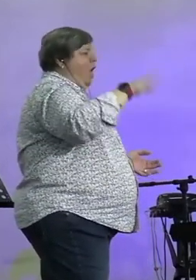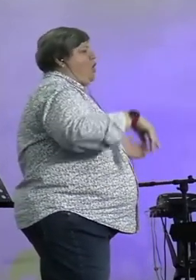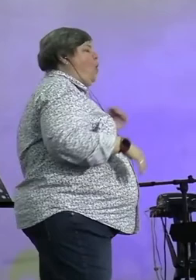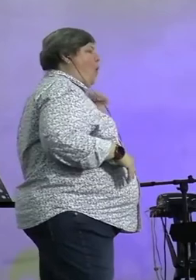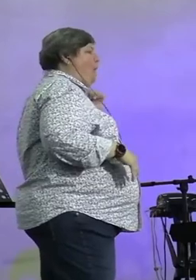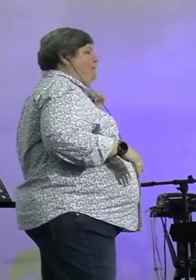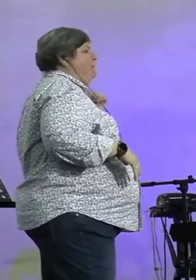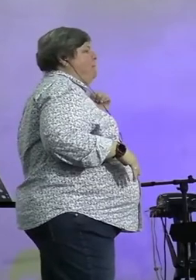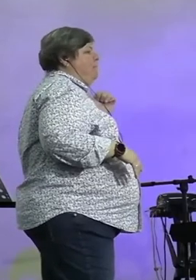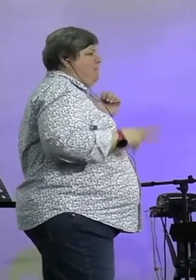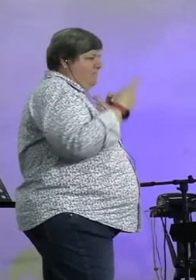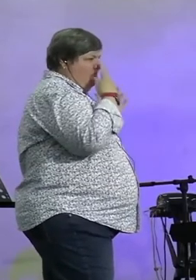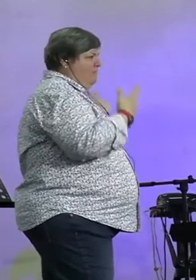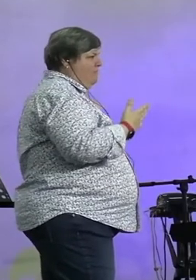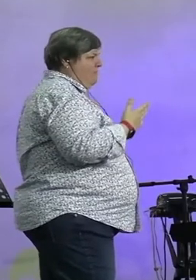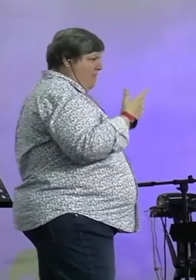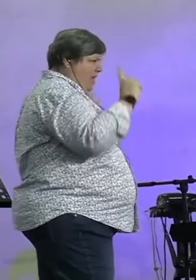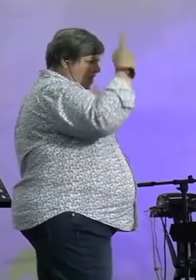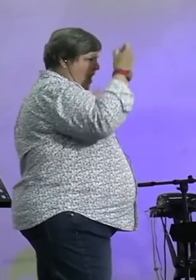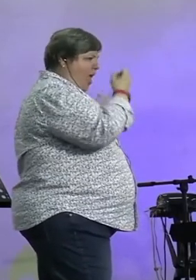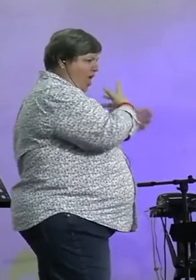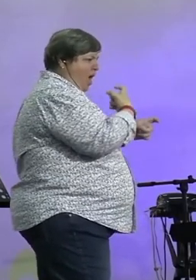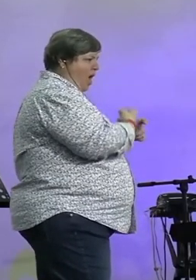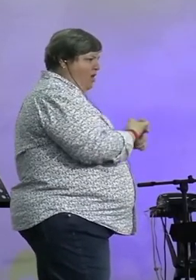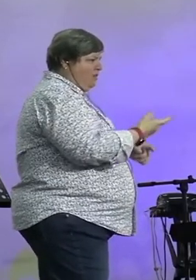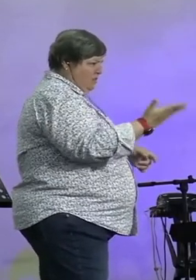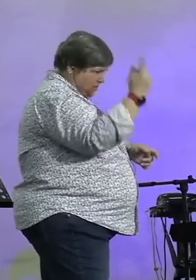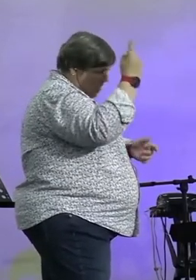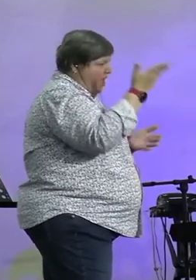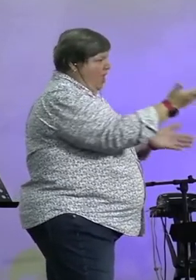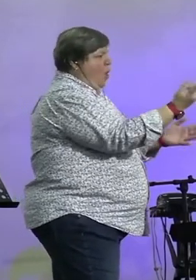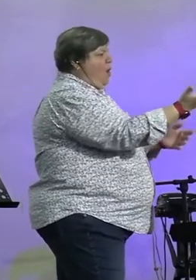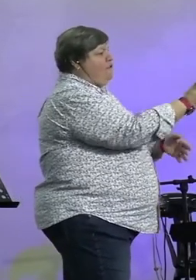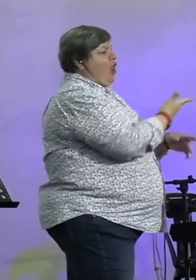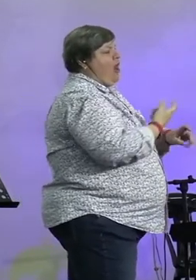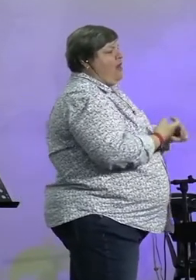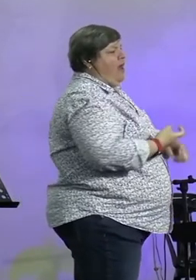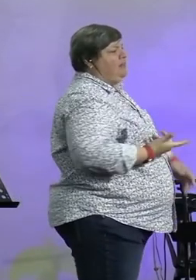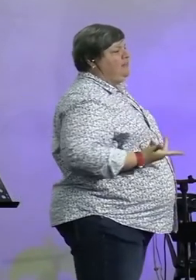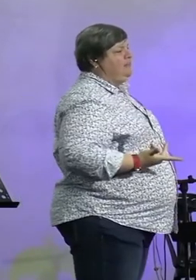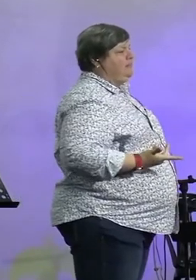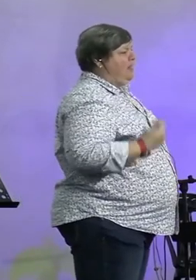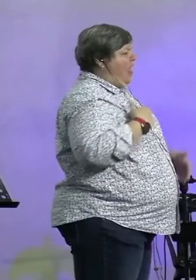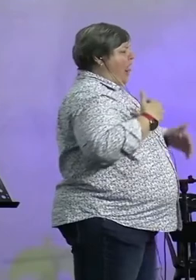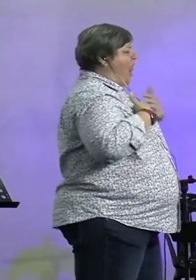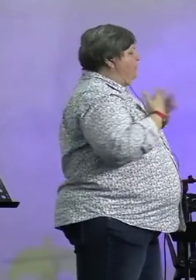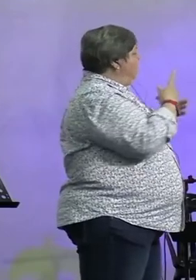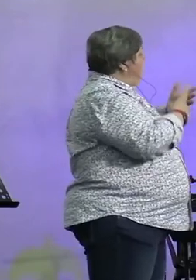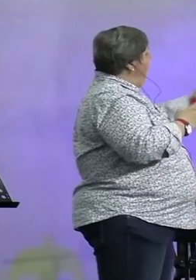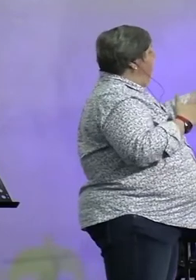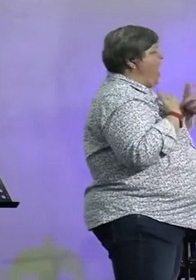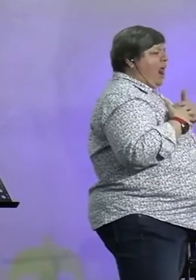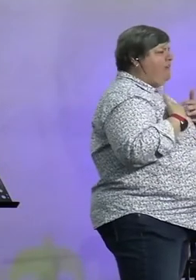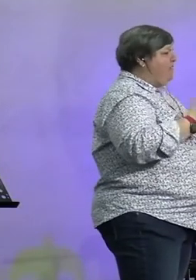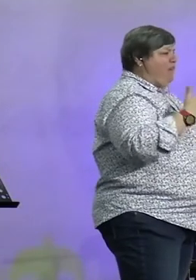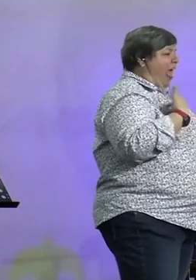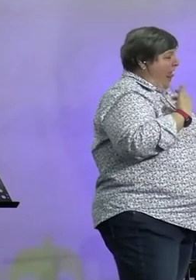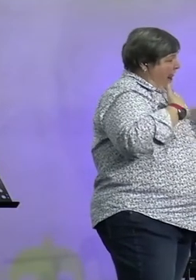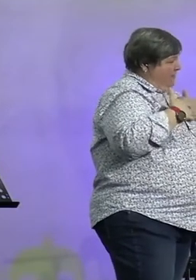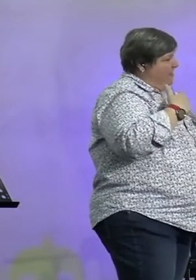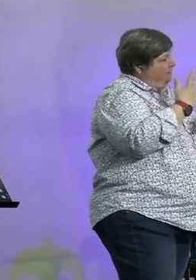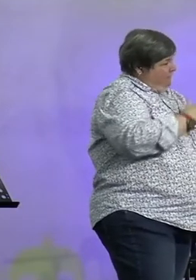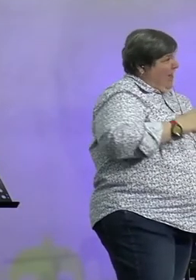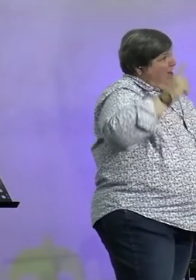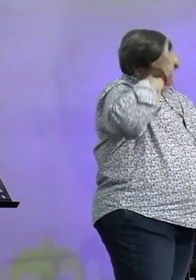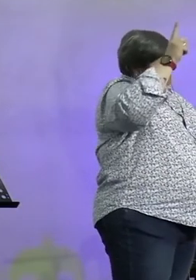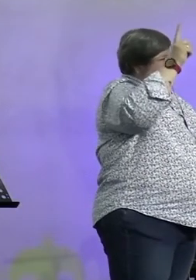le, en sê, die heren het my nog kans gegeen, ek is nog hier. En, ek gaan nie net leven vir hierdie leven nie, ek moet leven, ek